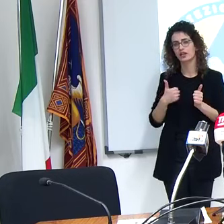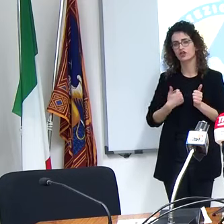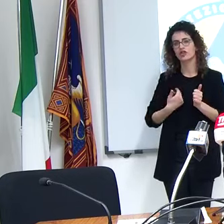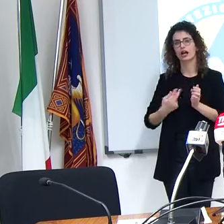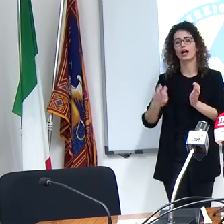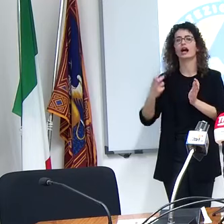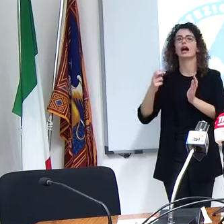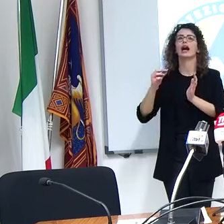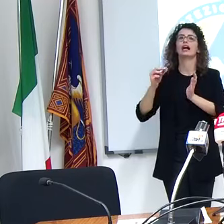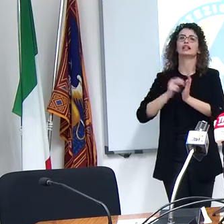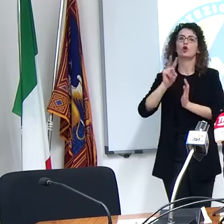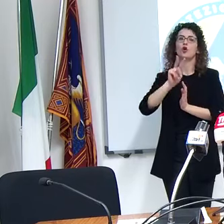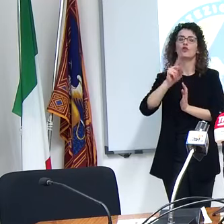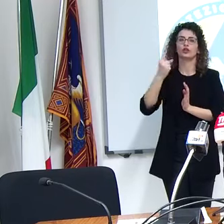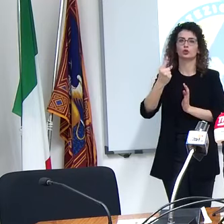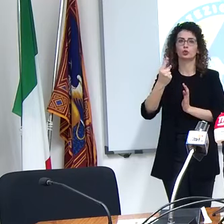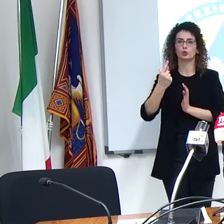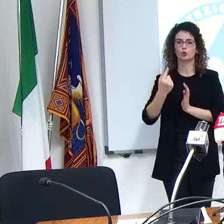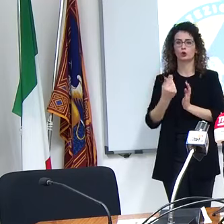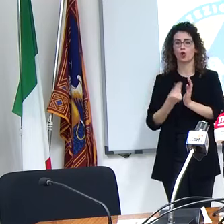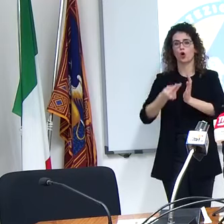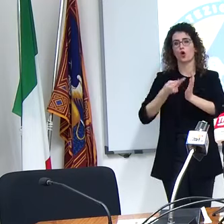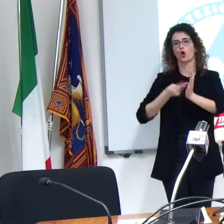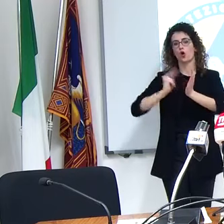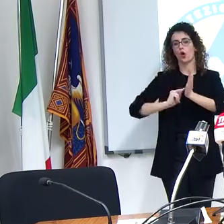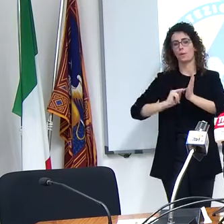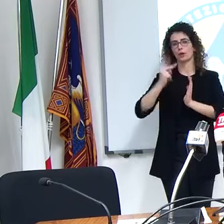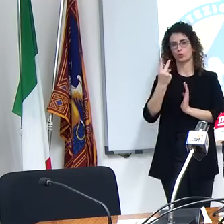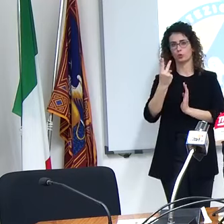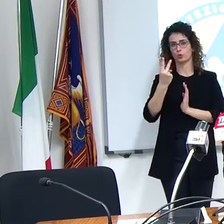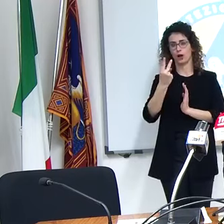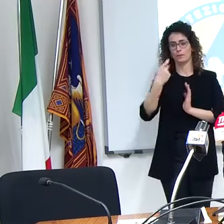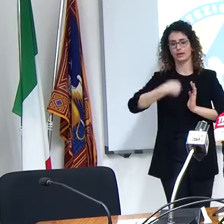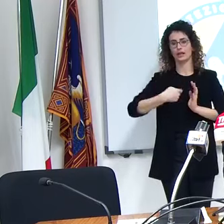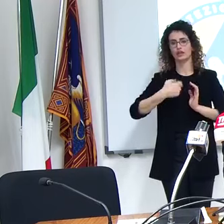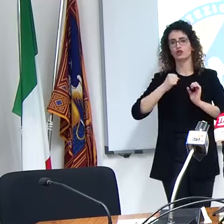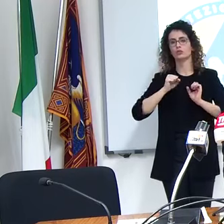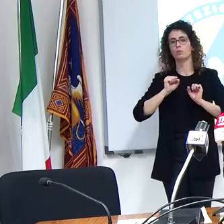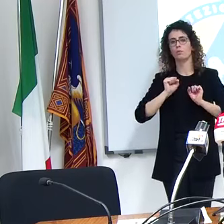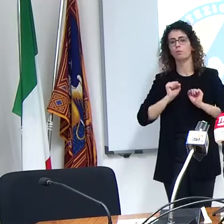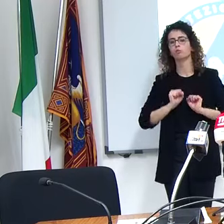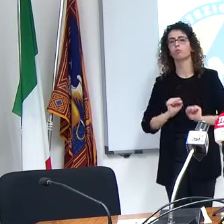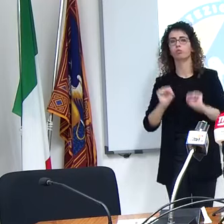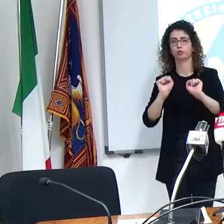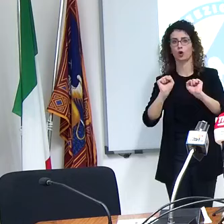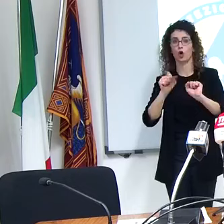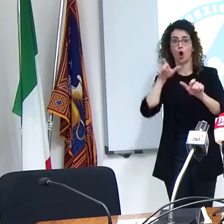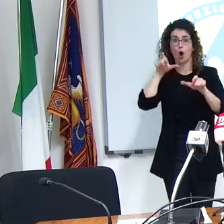,2 dà la possibilità non l'obbligo